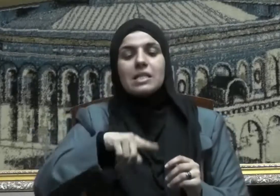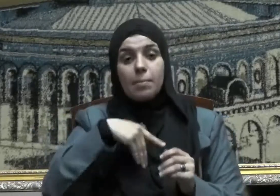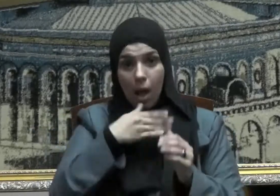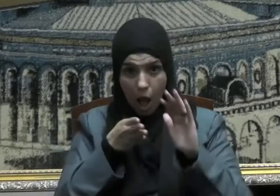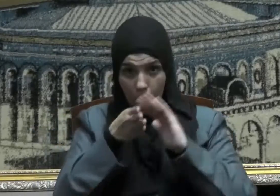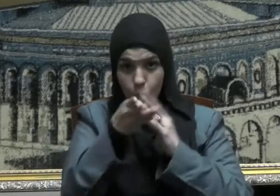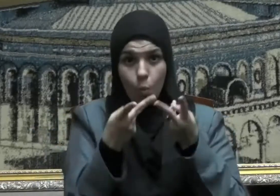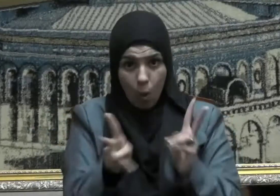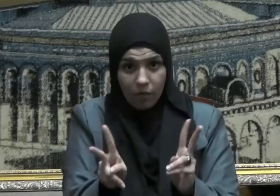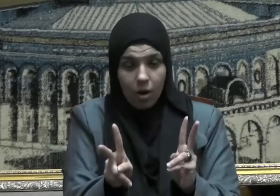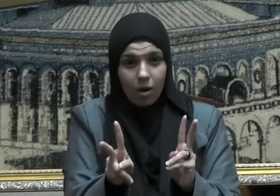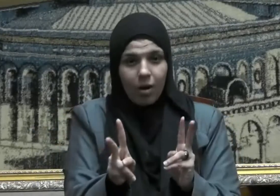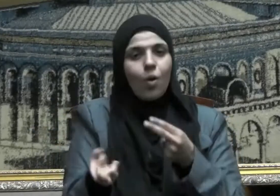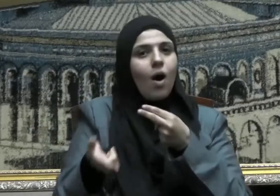عليكم أأدخل